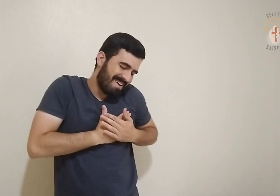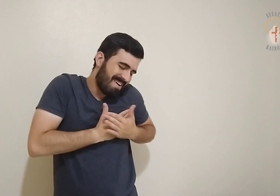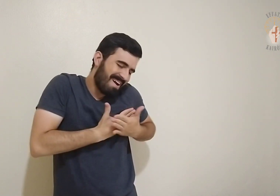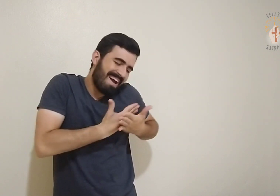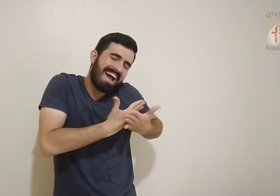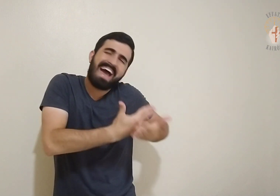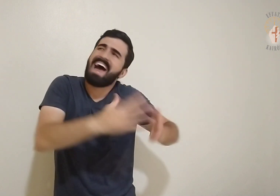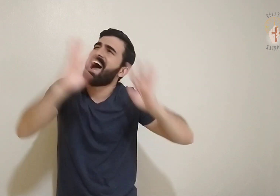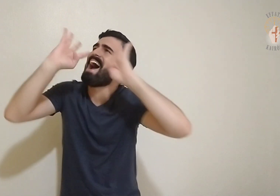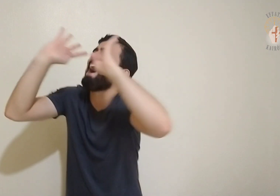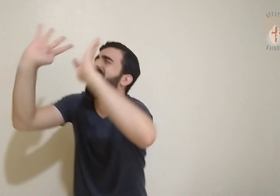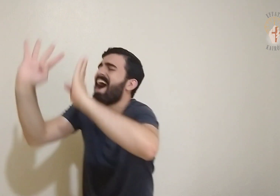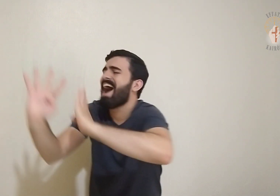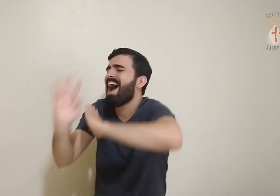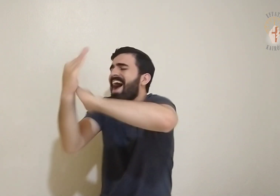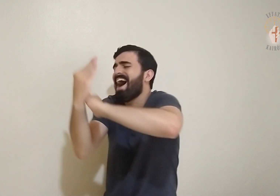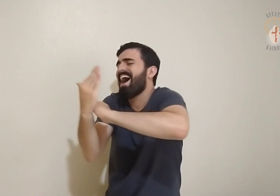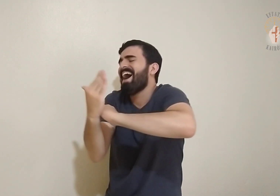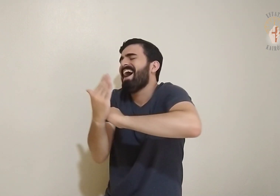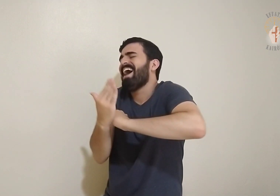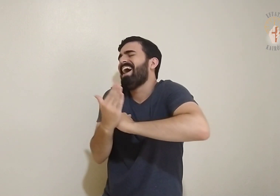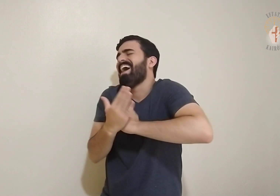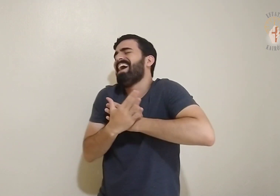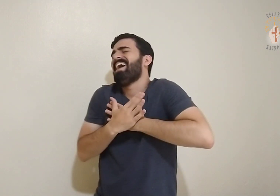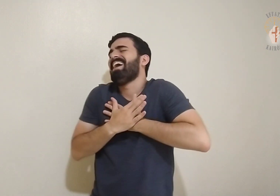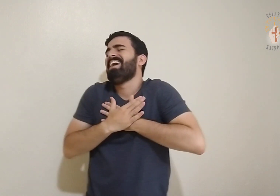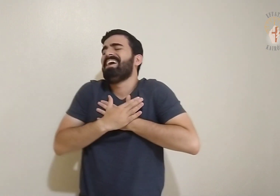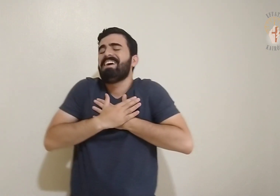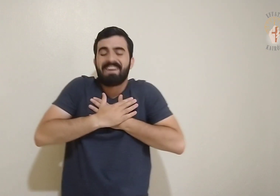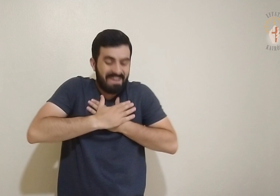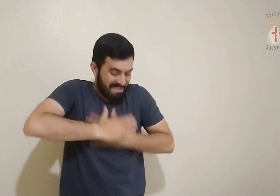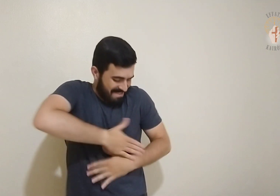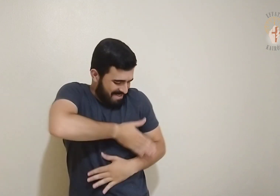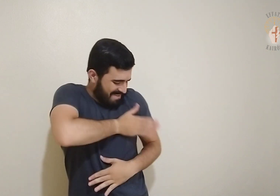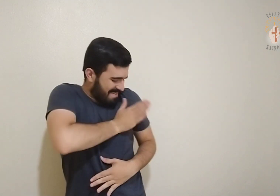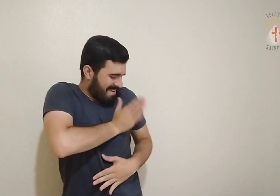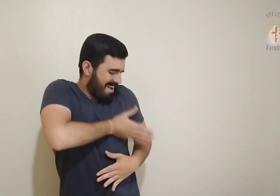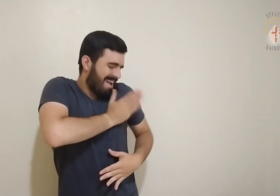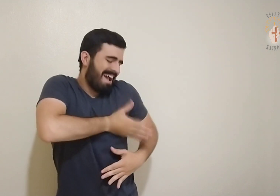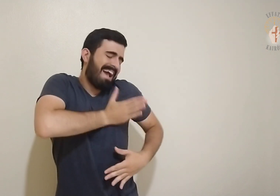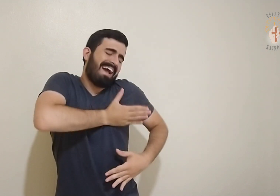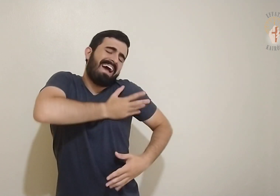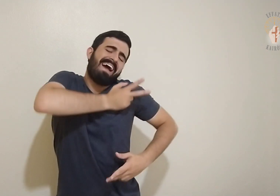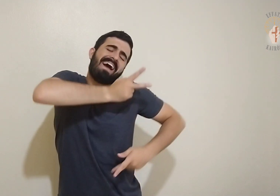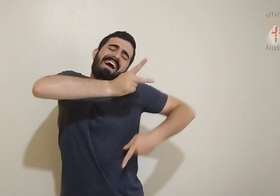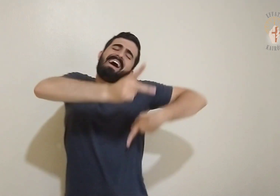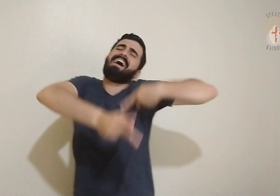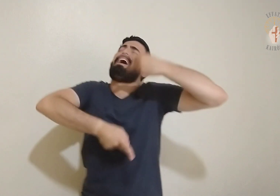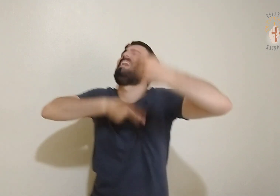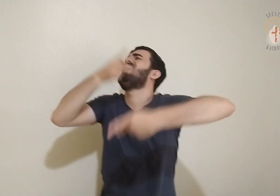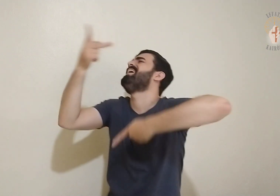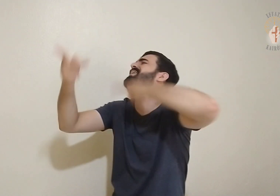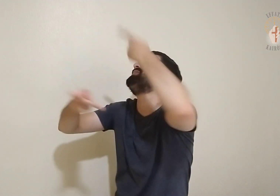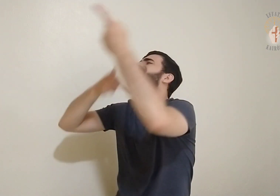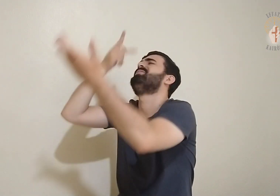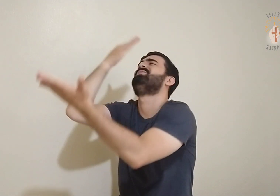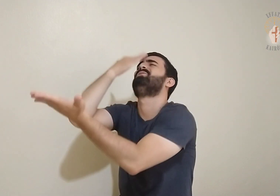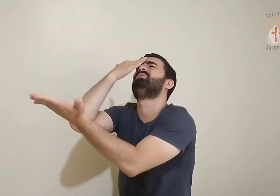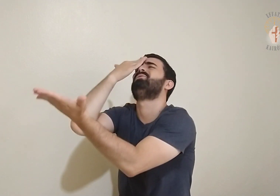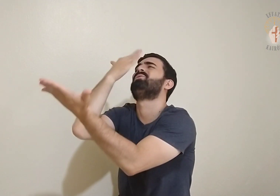Meu coração fala convosco confiante É vossa